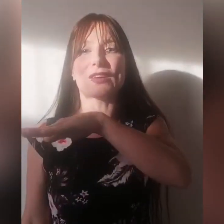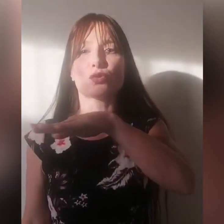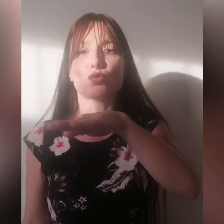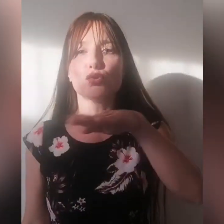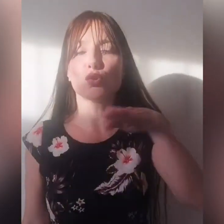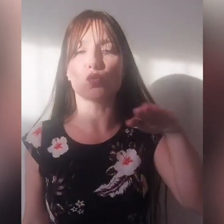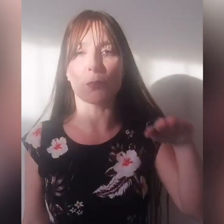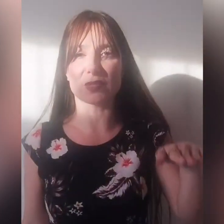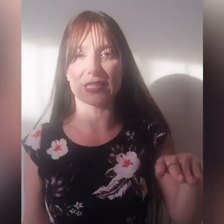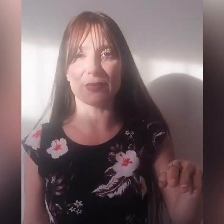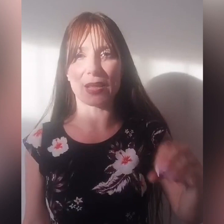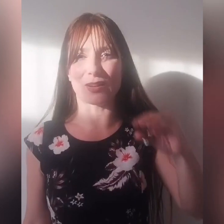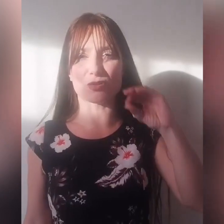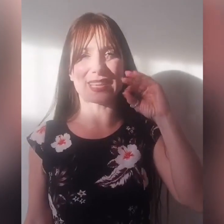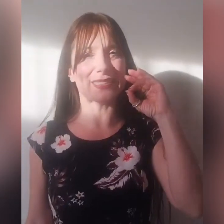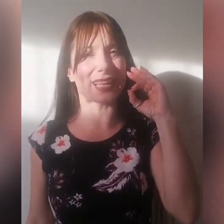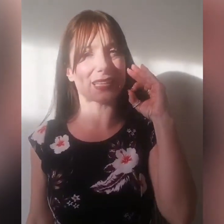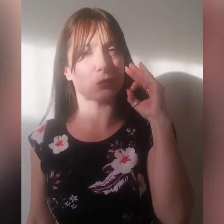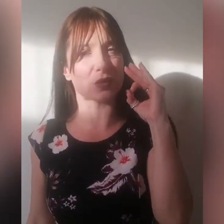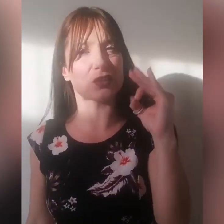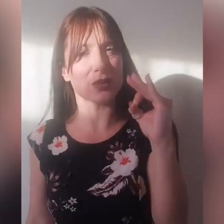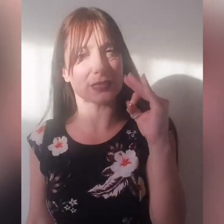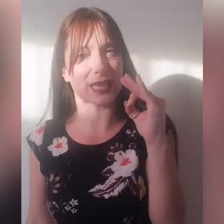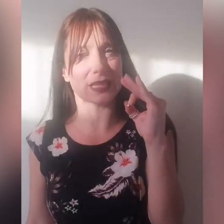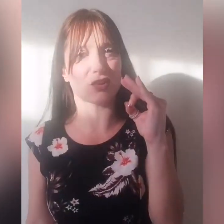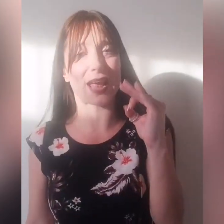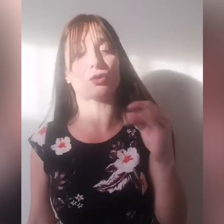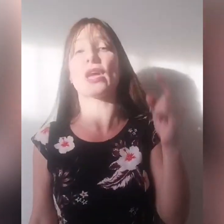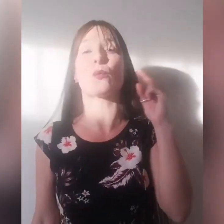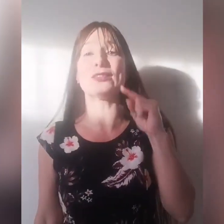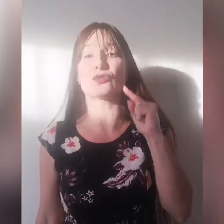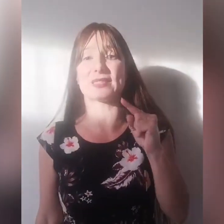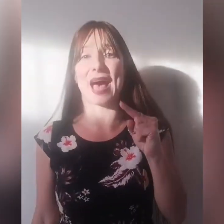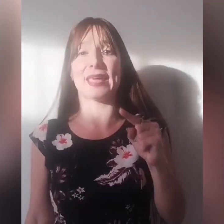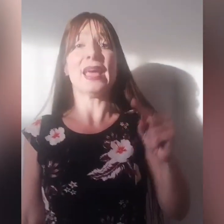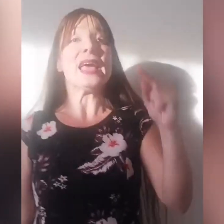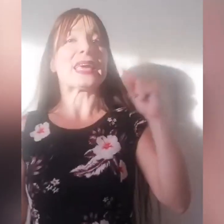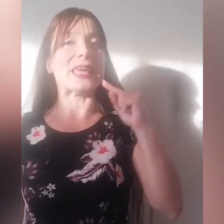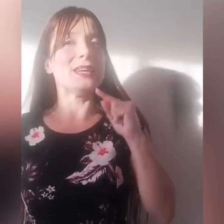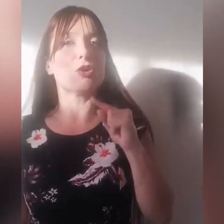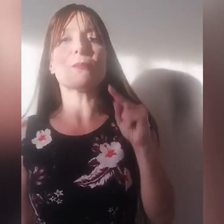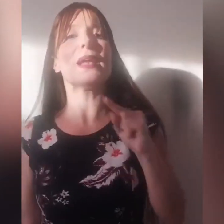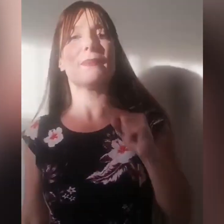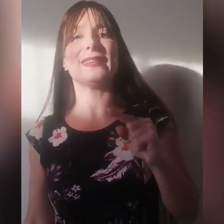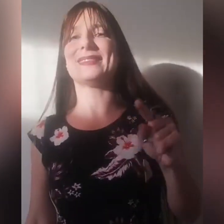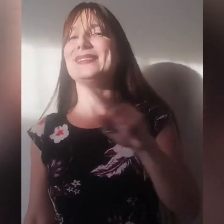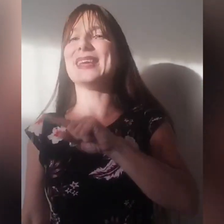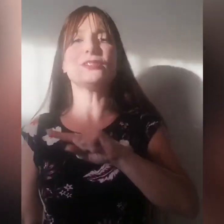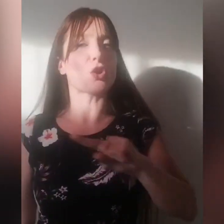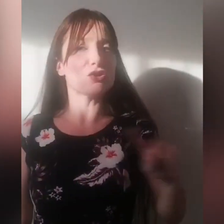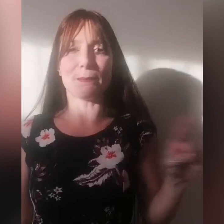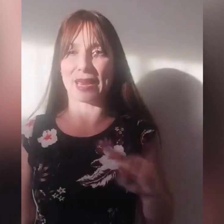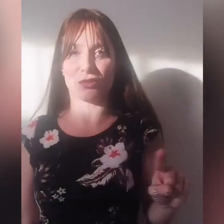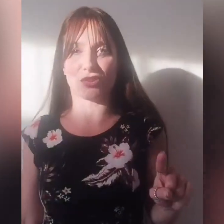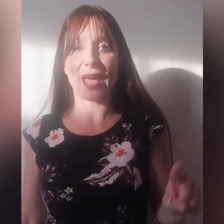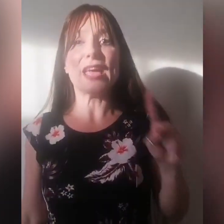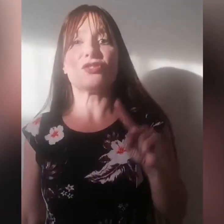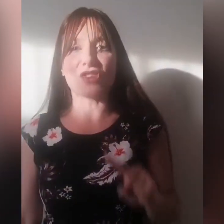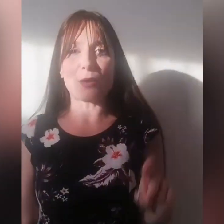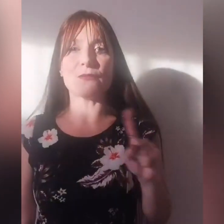fatto tutto il tuo possibile, quando senti che la situazione sta esagerando e quando sai che normalmente dietro ogni breccia c'è un